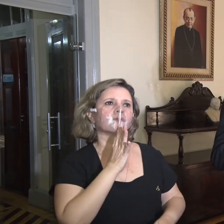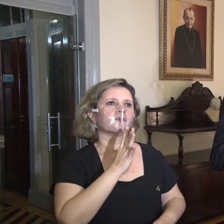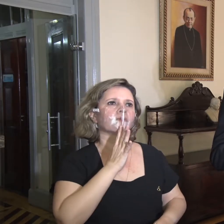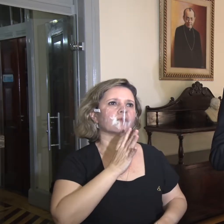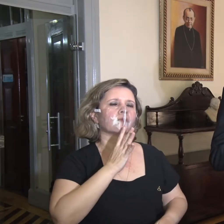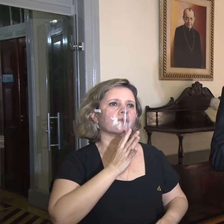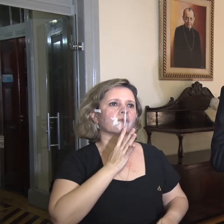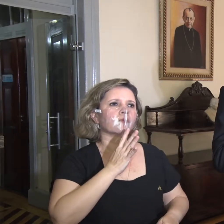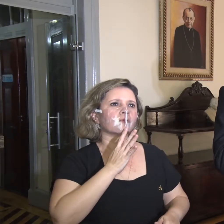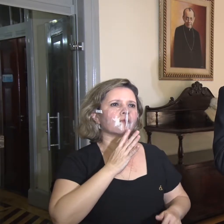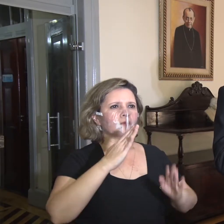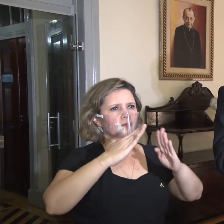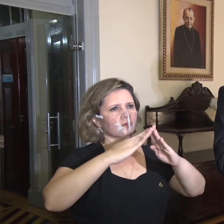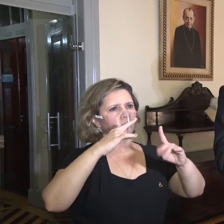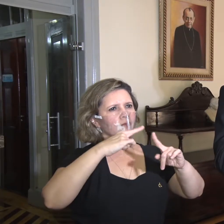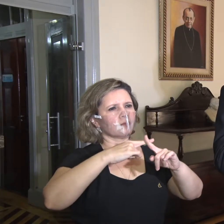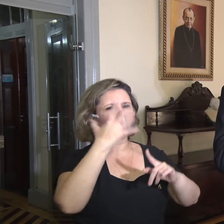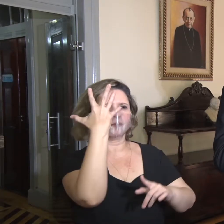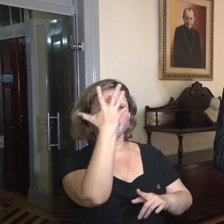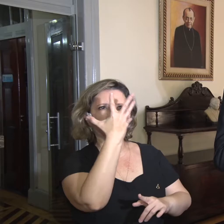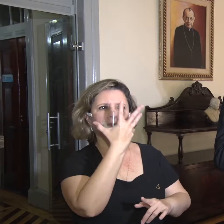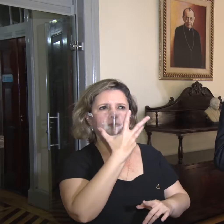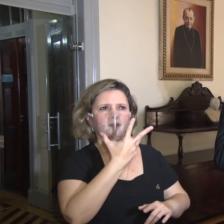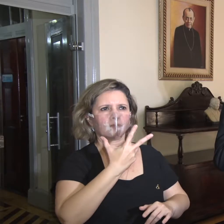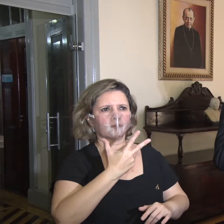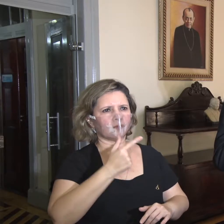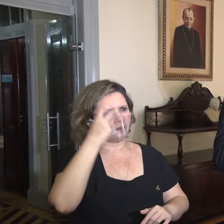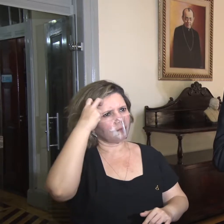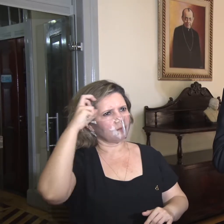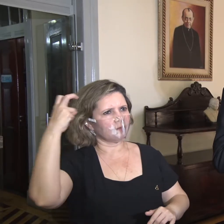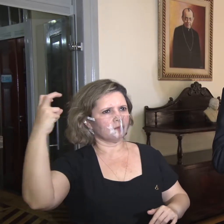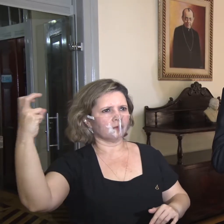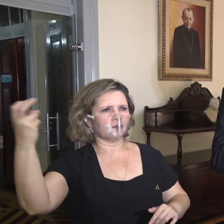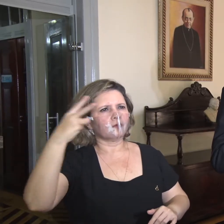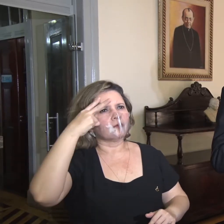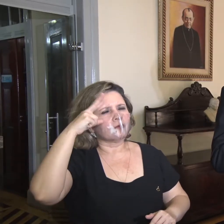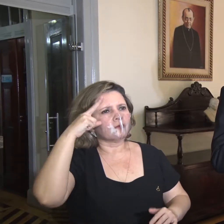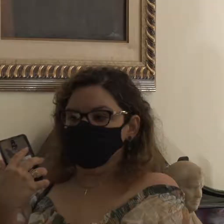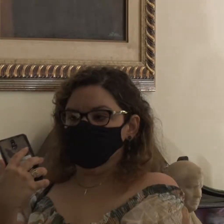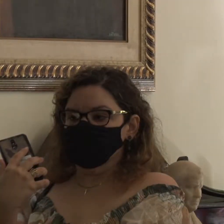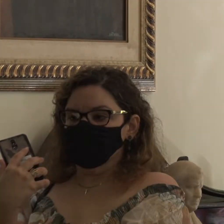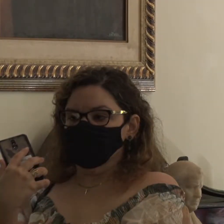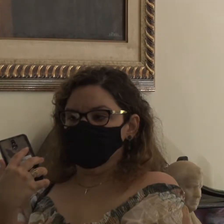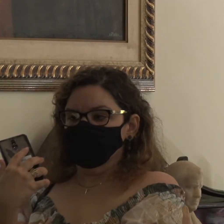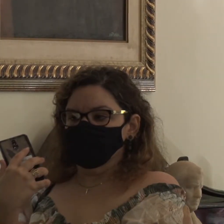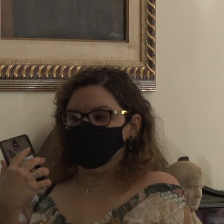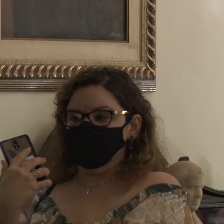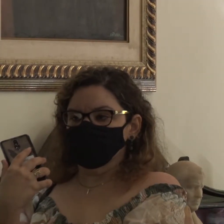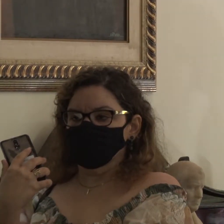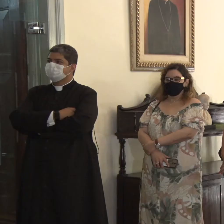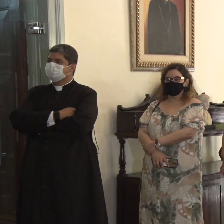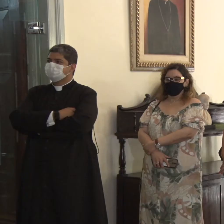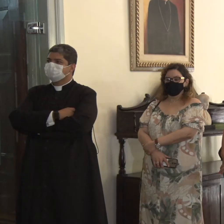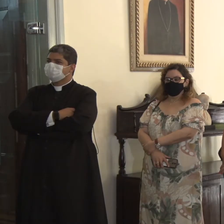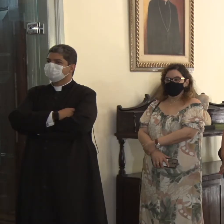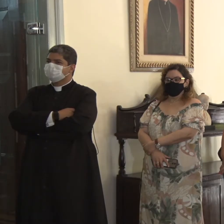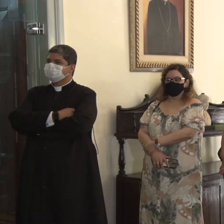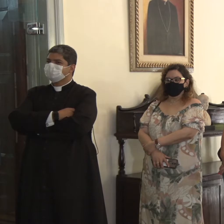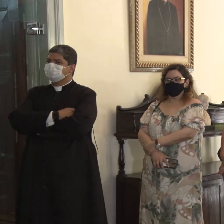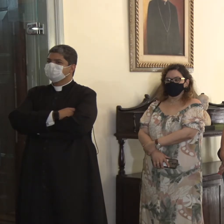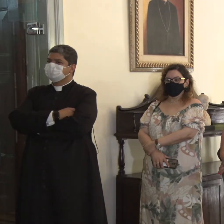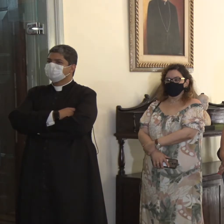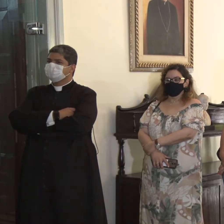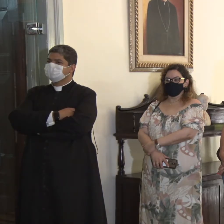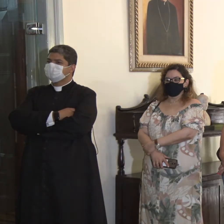esses monumentos que são muito belos e que fazem parte da história de Pernambuco. Da Arquideossese de Olinda e Recife,